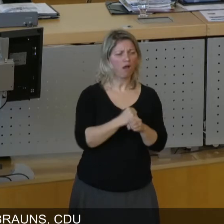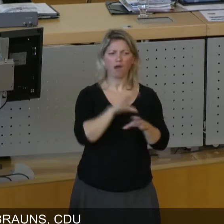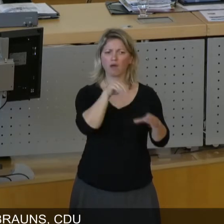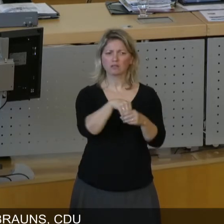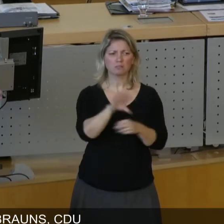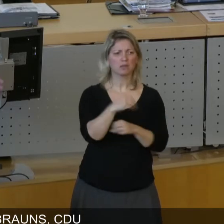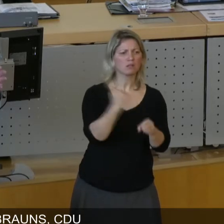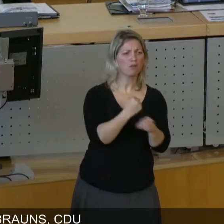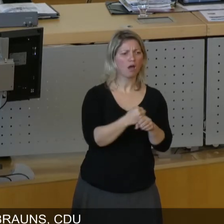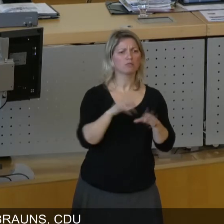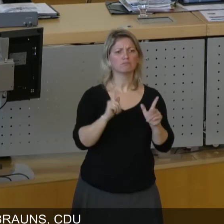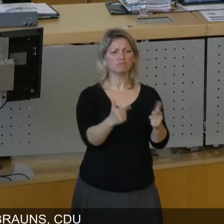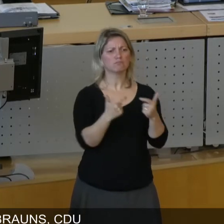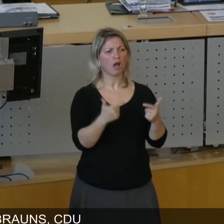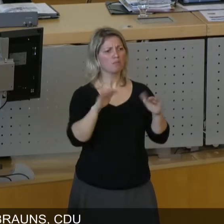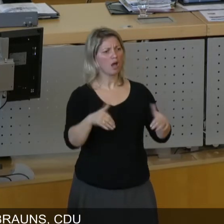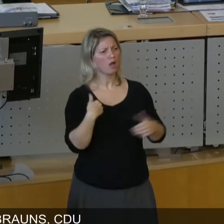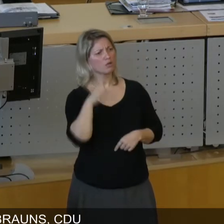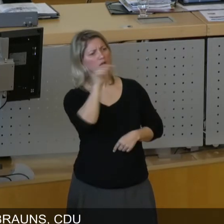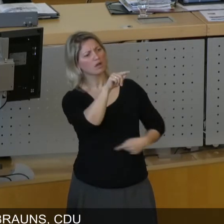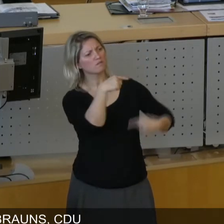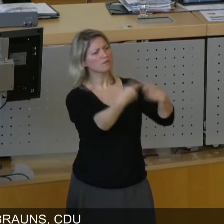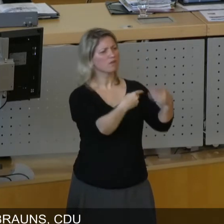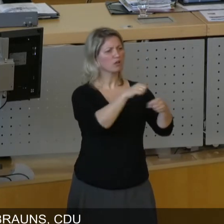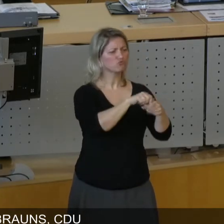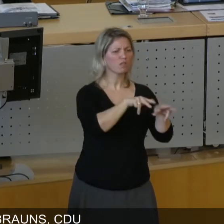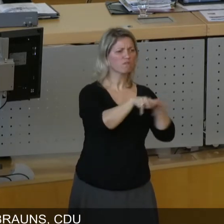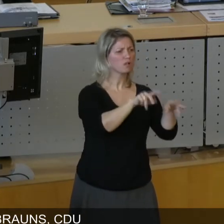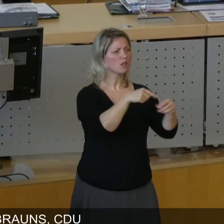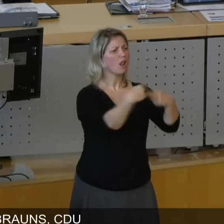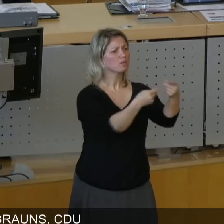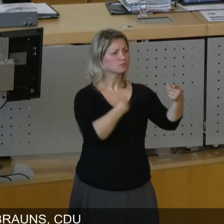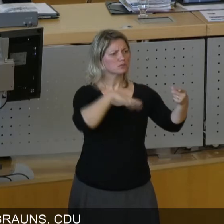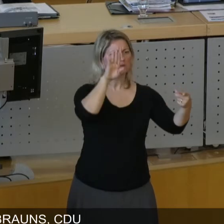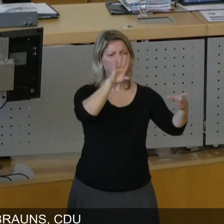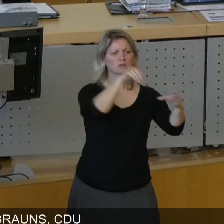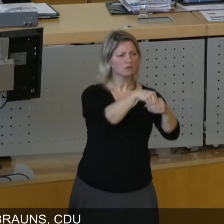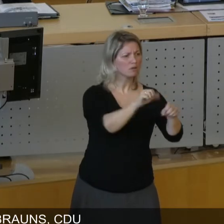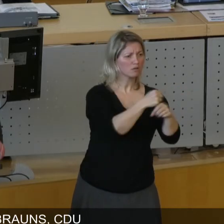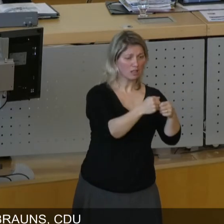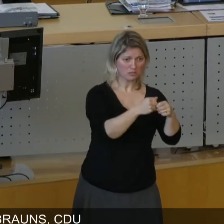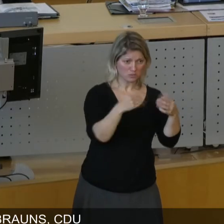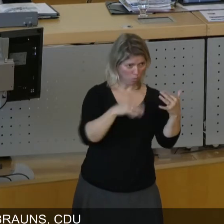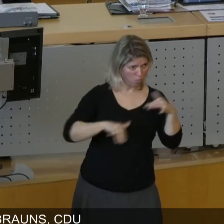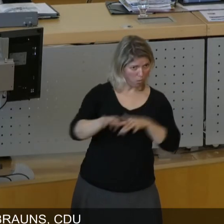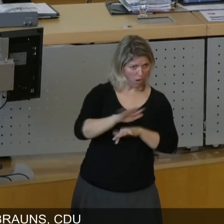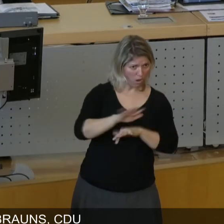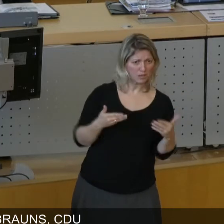ausgeschlossen sind von einem Verfahren der Stadtverwaltung, dann ist das ja etwas,